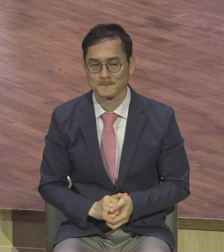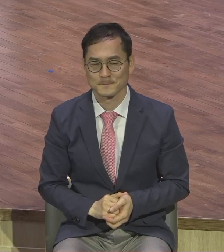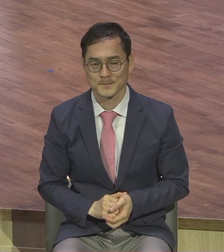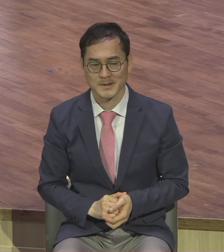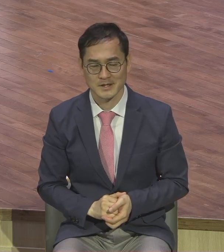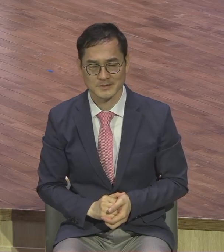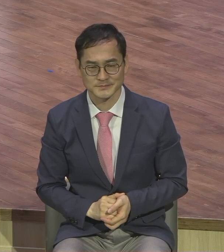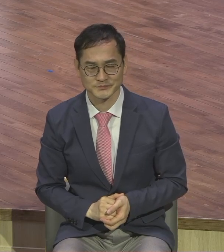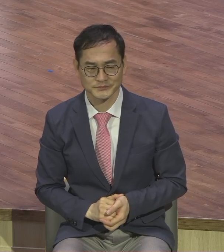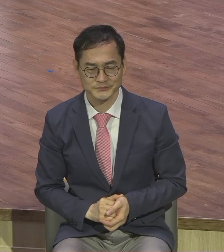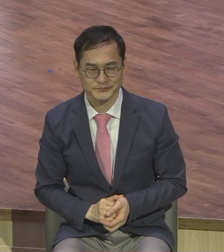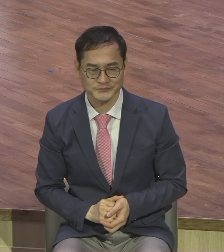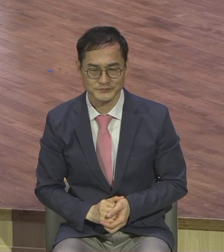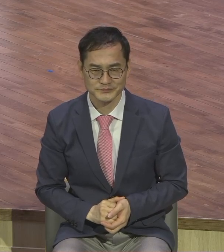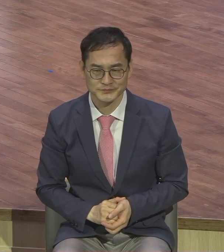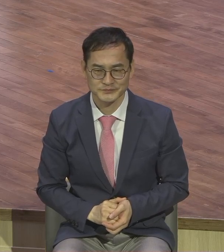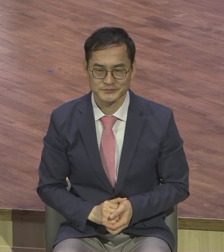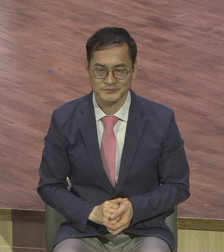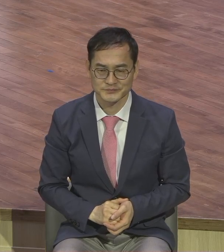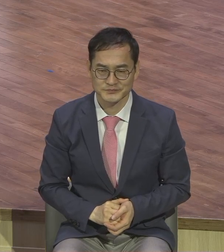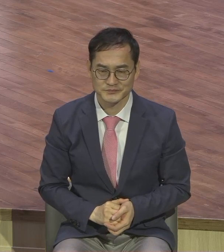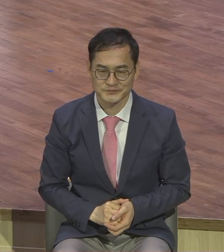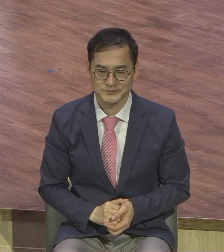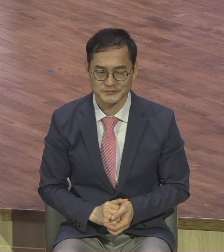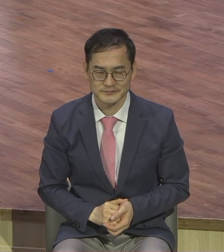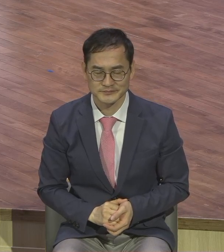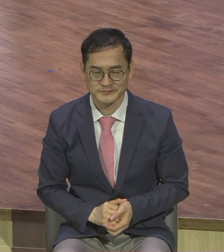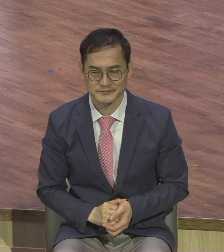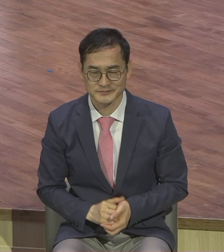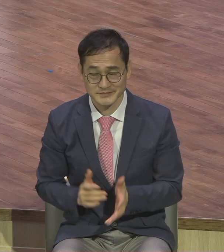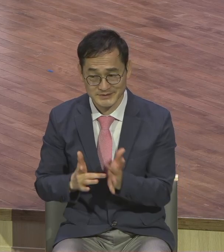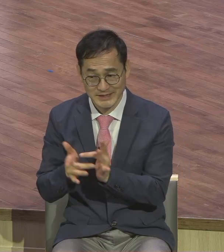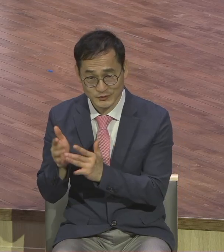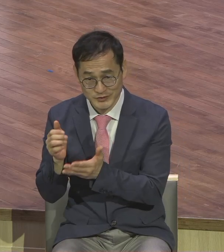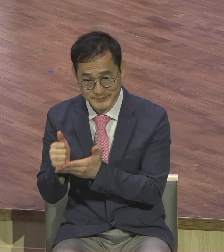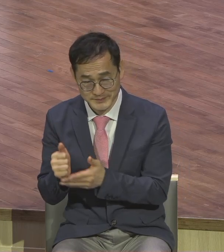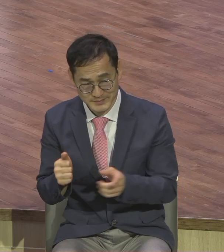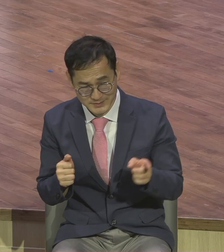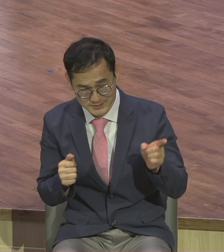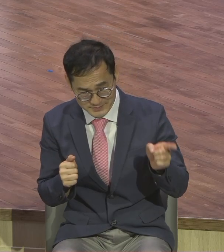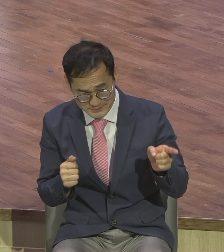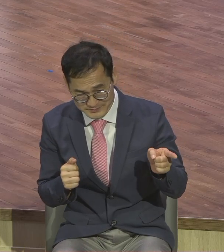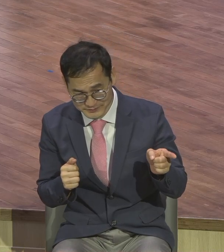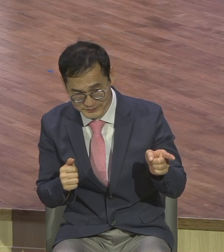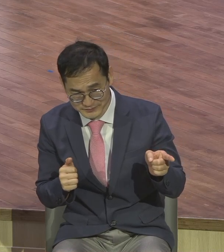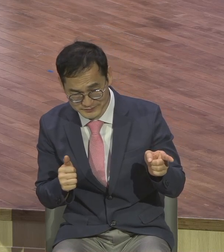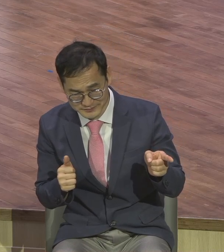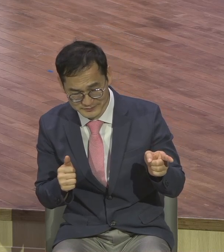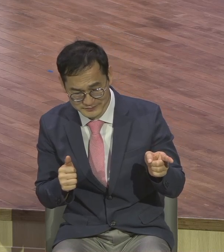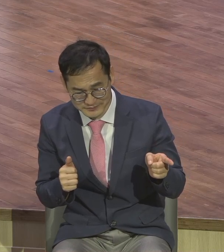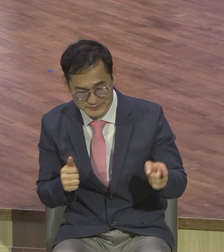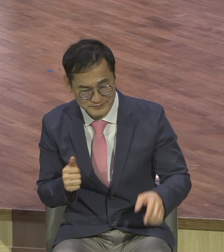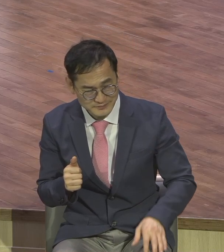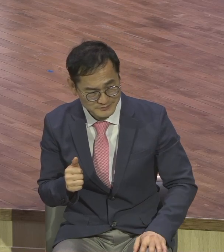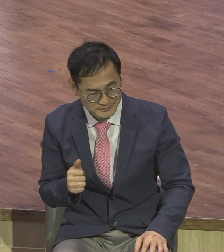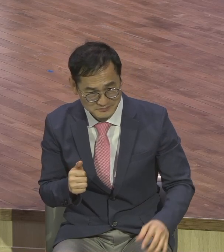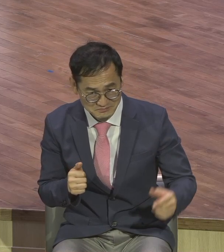예수님은 이런 종교 지도자들의 거짓 답변에 나도 무슨